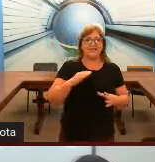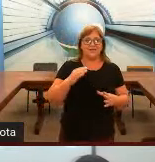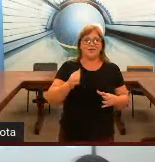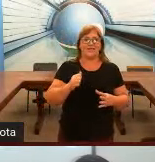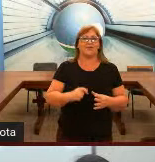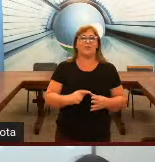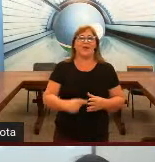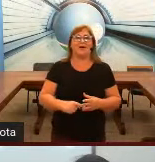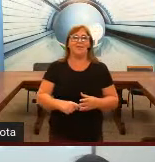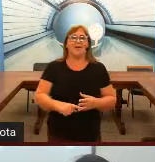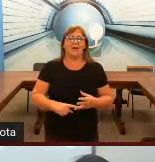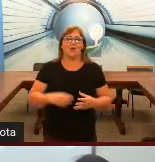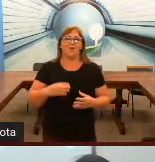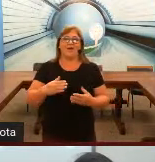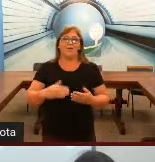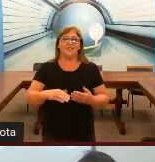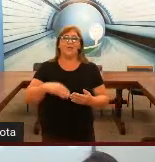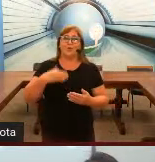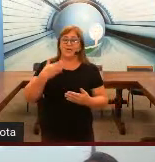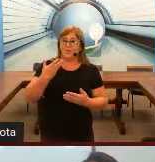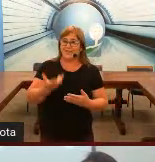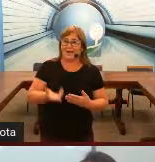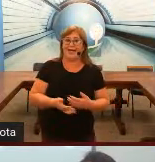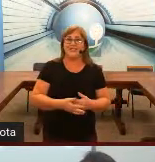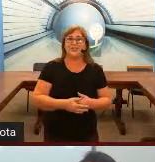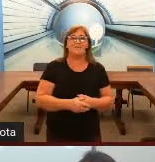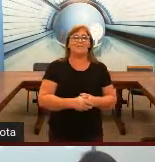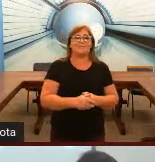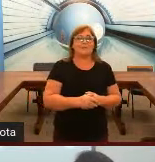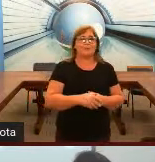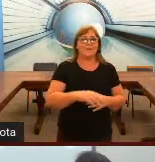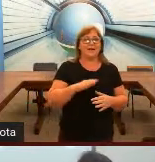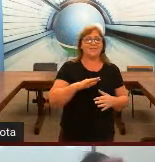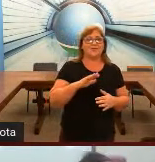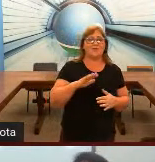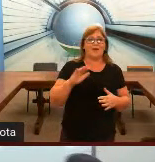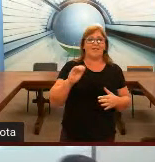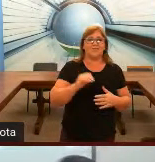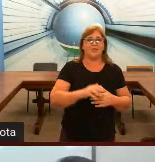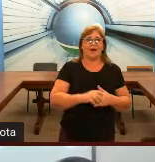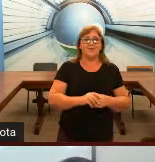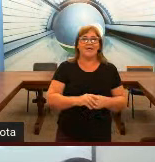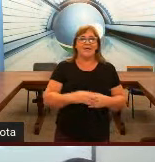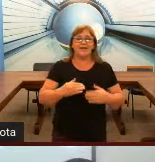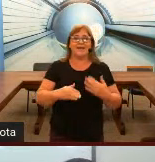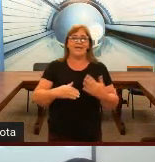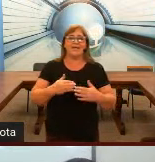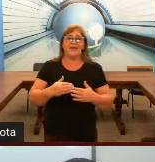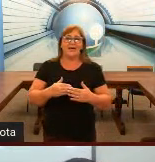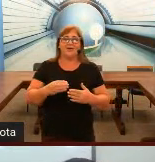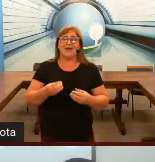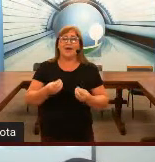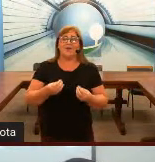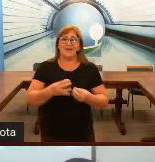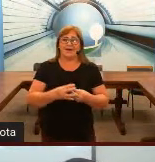configurações de mão, como eu vou mostrar no próximo slide, as configurações de mão. E o que acontece?